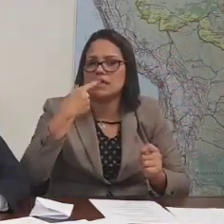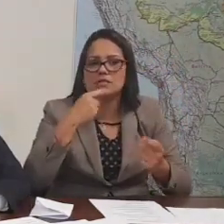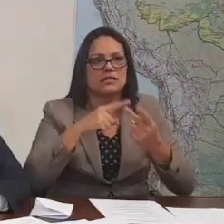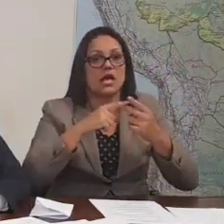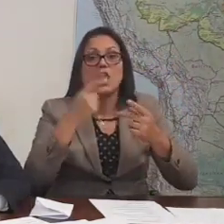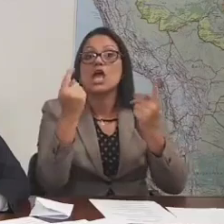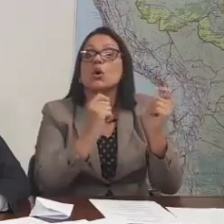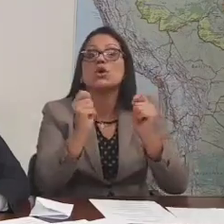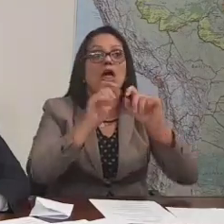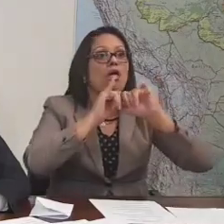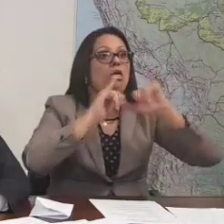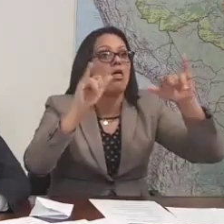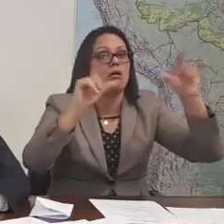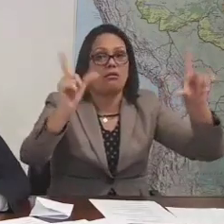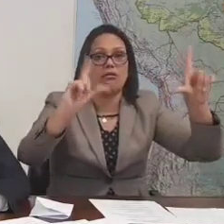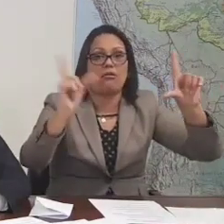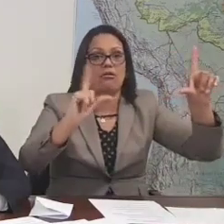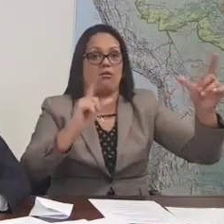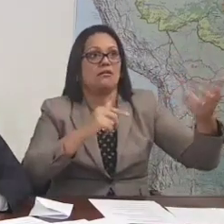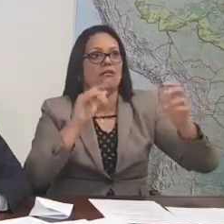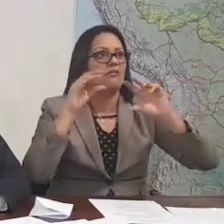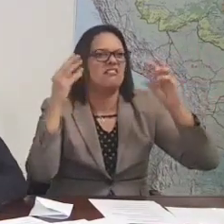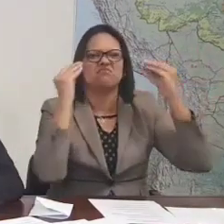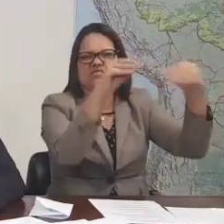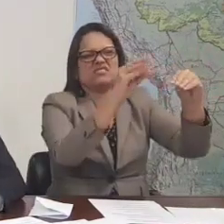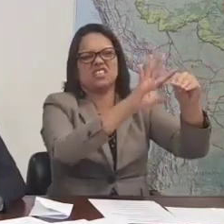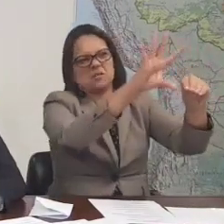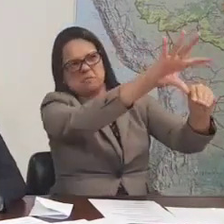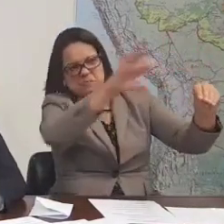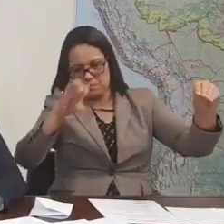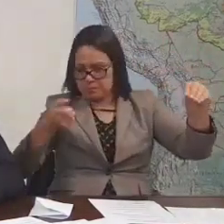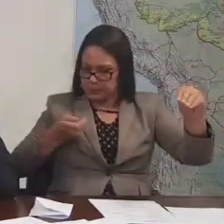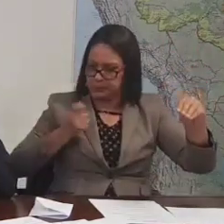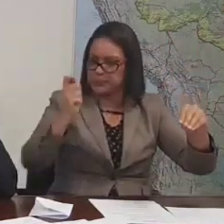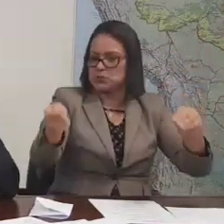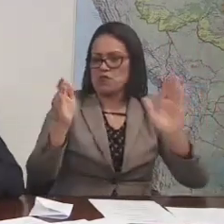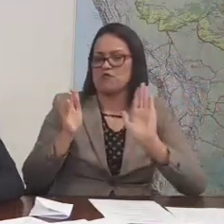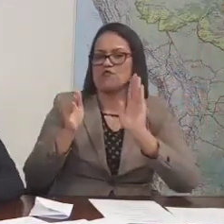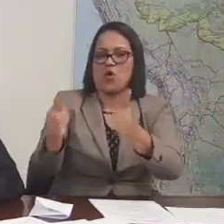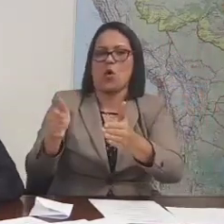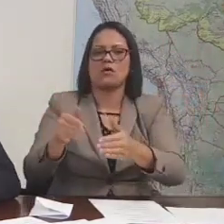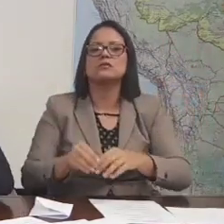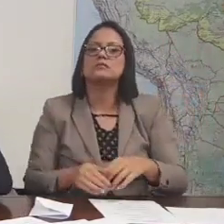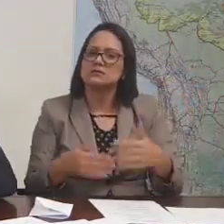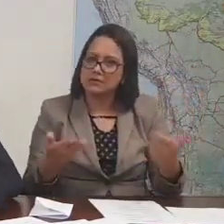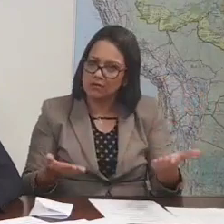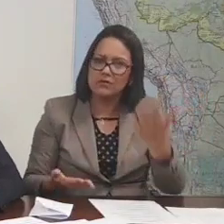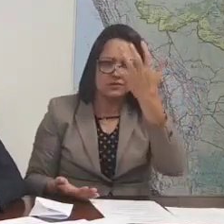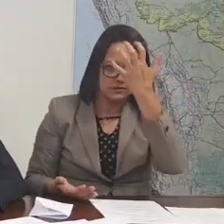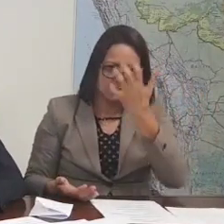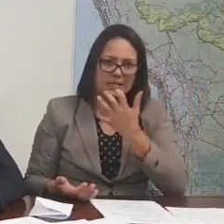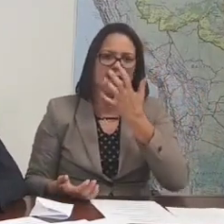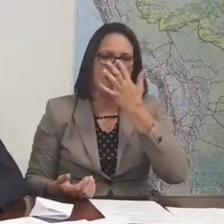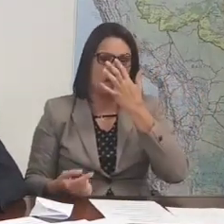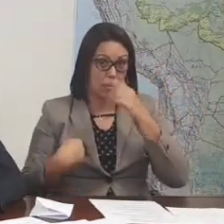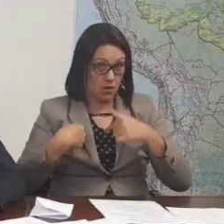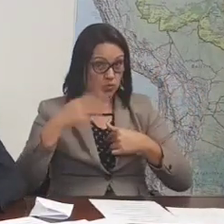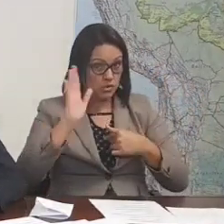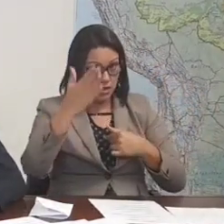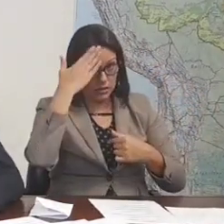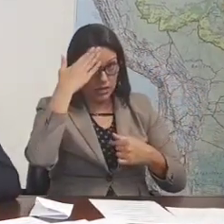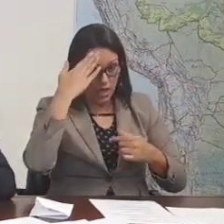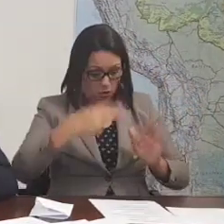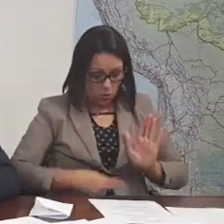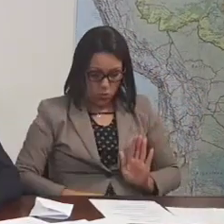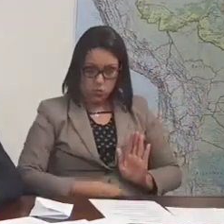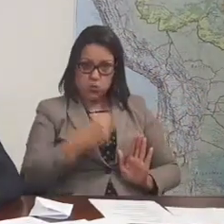propaganda, economizamos em diária, economizamos em passagem, jogamos os dinheiros todos para a atenção primária. É coisa séria, eu passei por uma cirurgia bastante complicada,